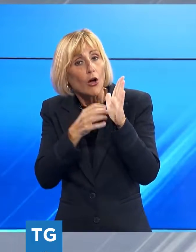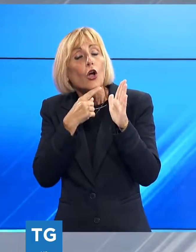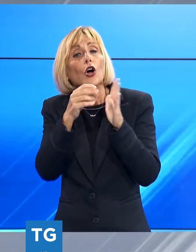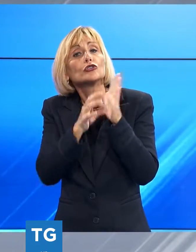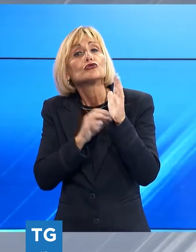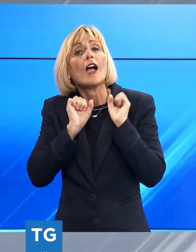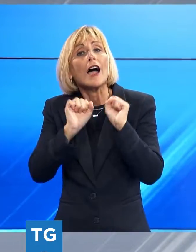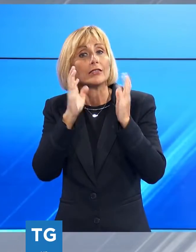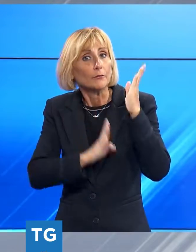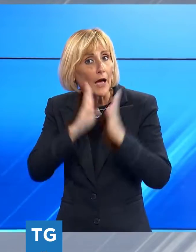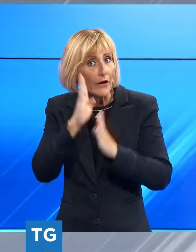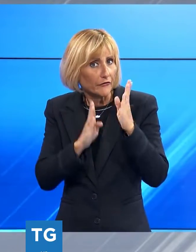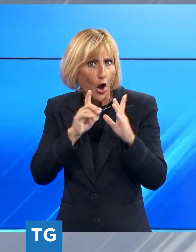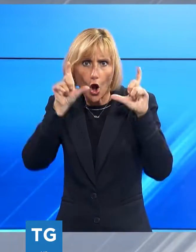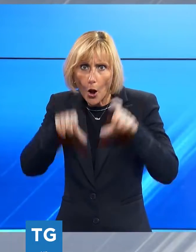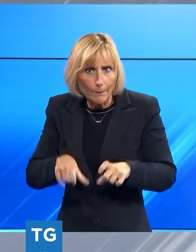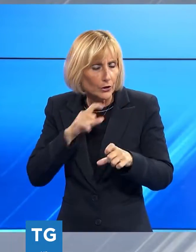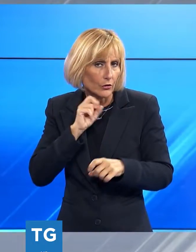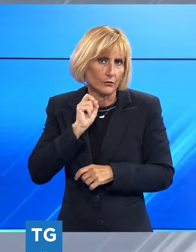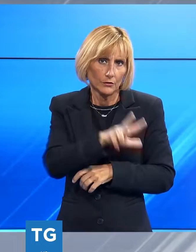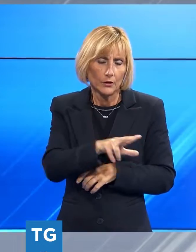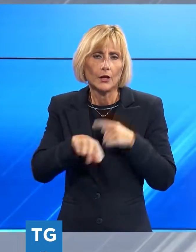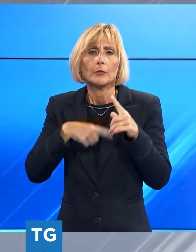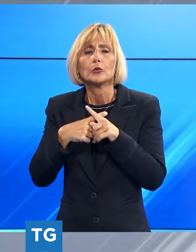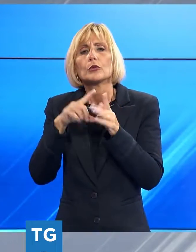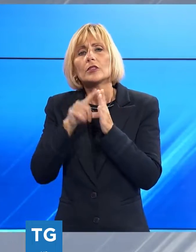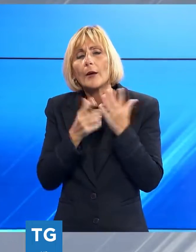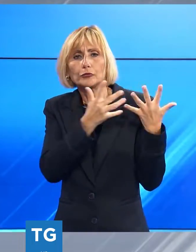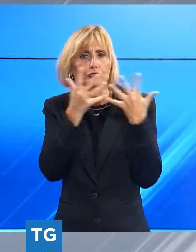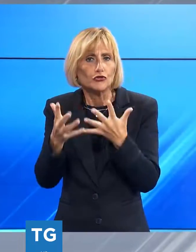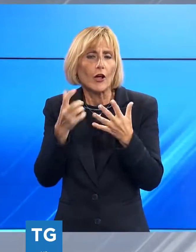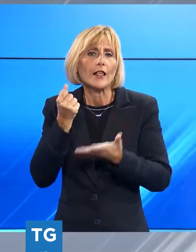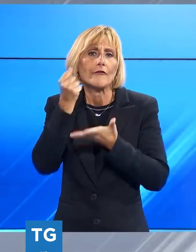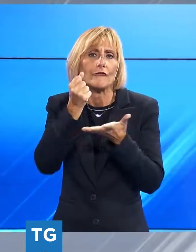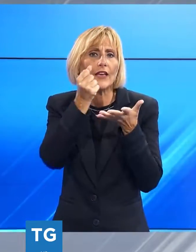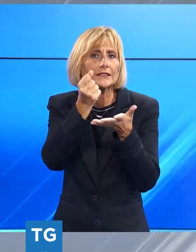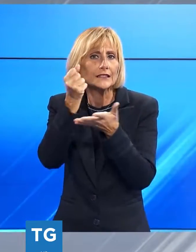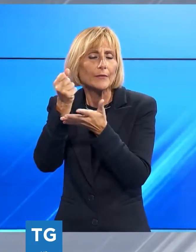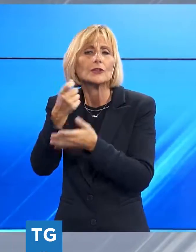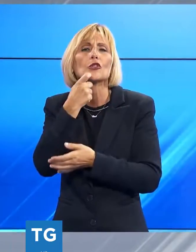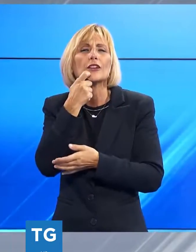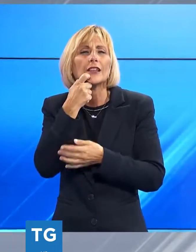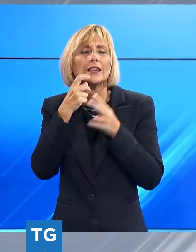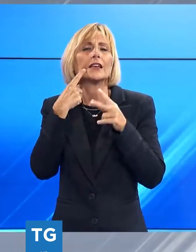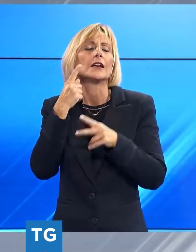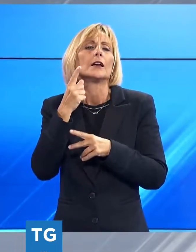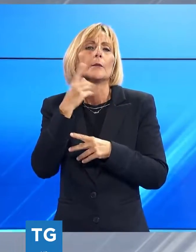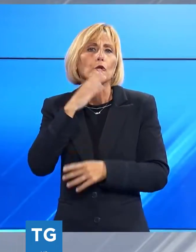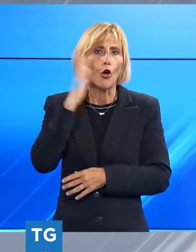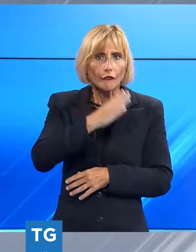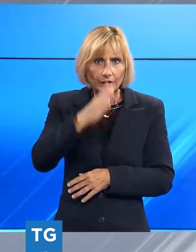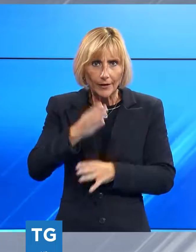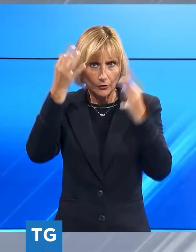finalizzato a monitorare, su un arco temporale decennale, gli investimenti di coloro che sono stati sottoposti con provvedimento